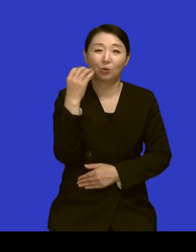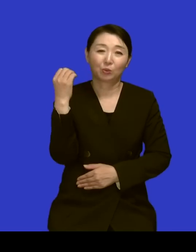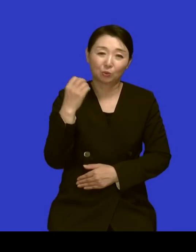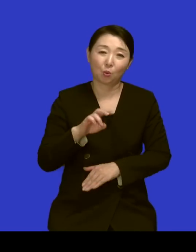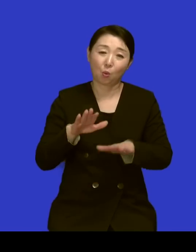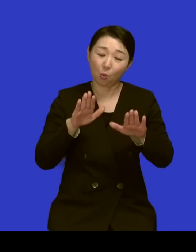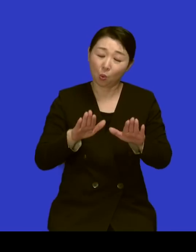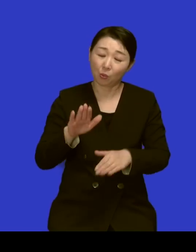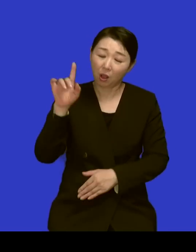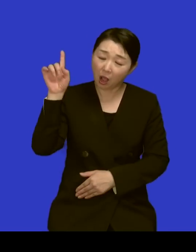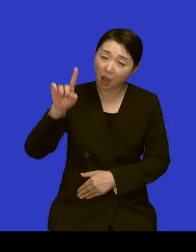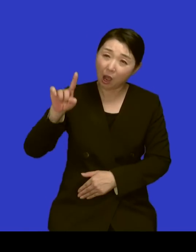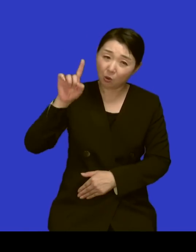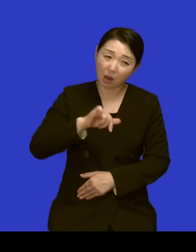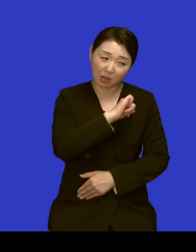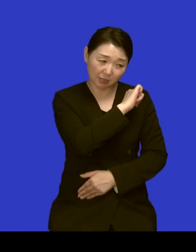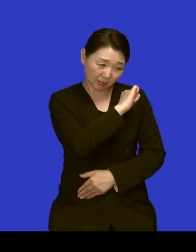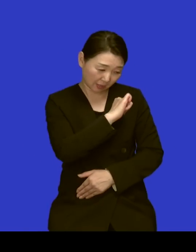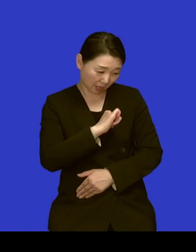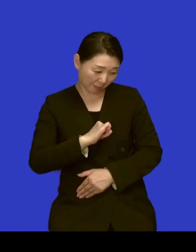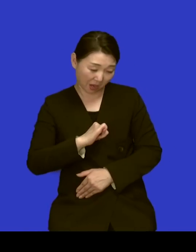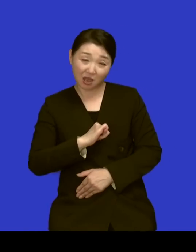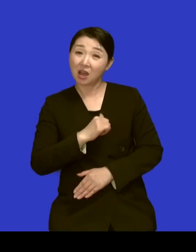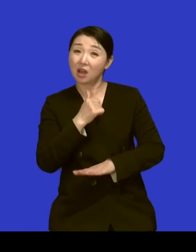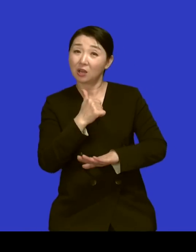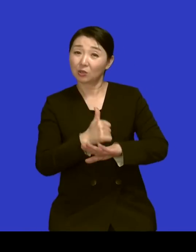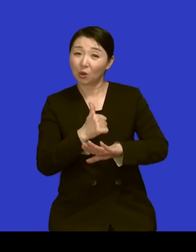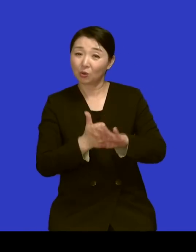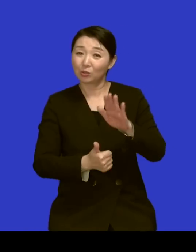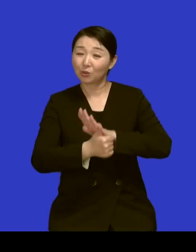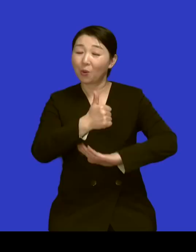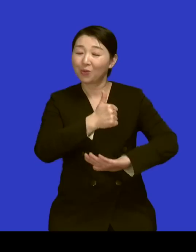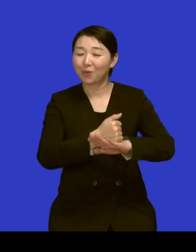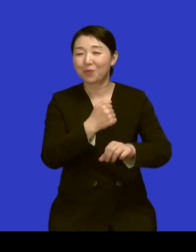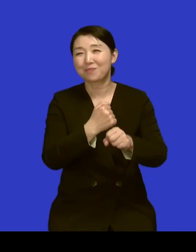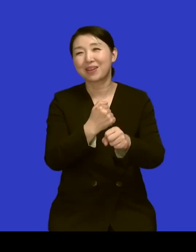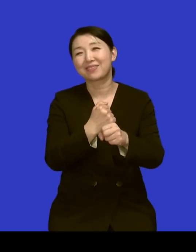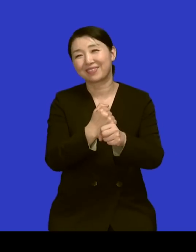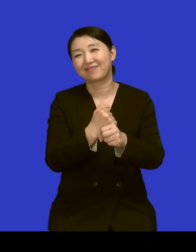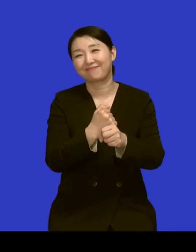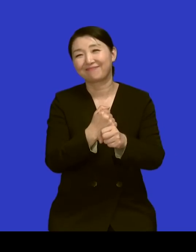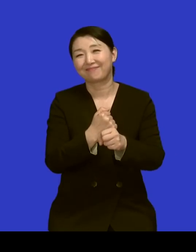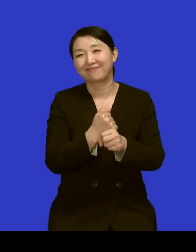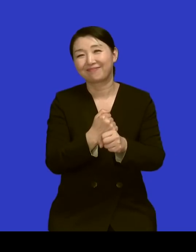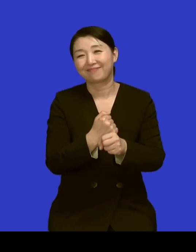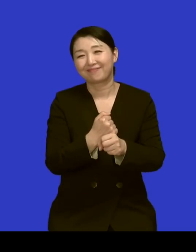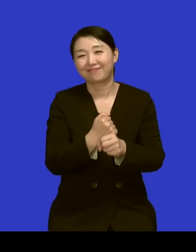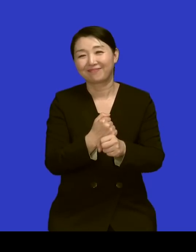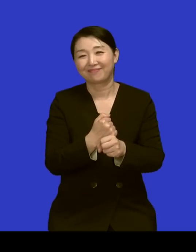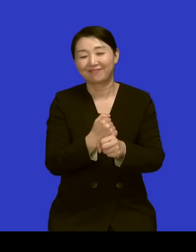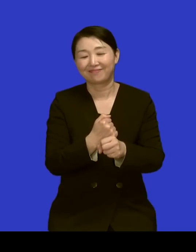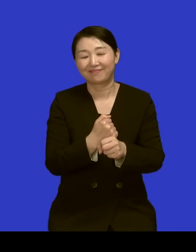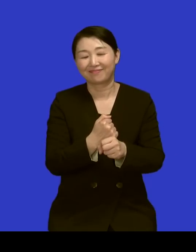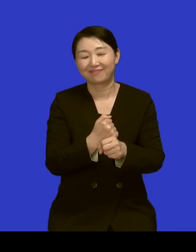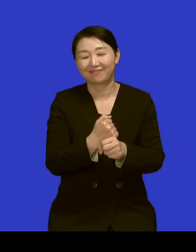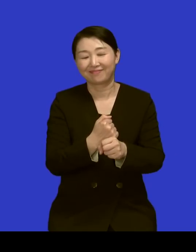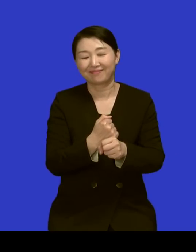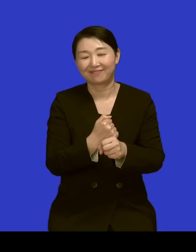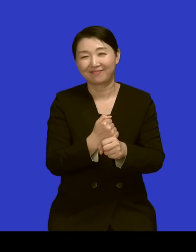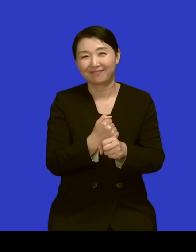하루하루 참아가는 게 결국 성공을 만들어가는 네 그런 가장 큰 요인이었어요